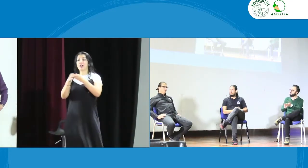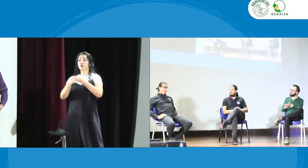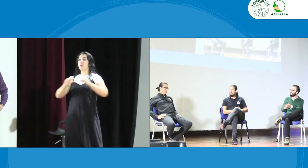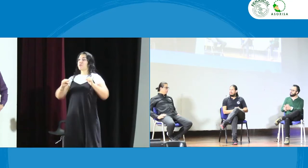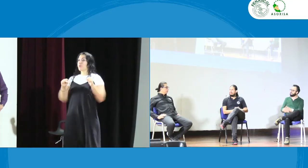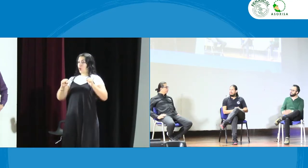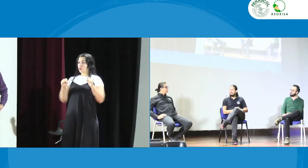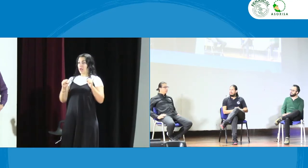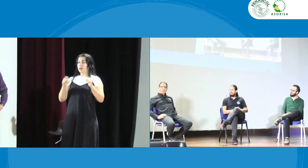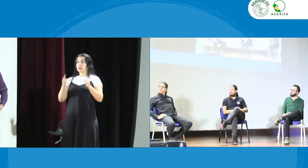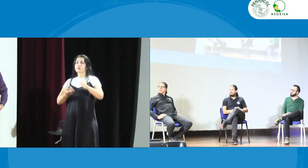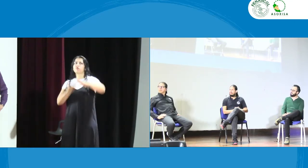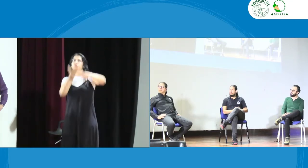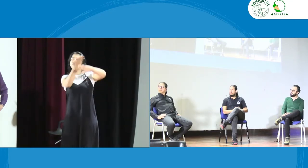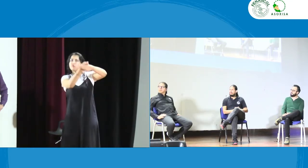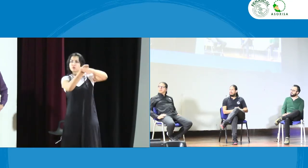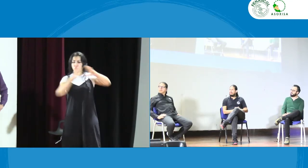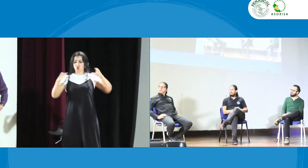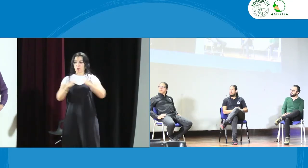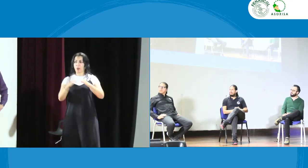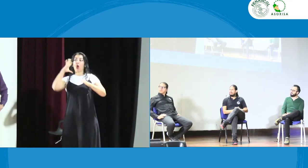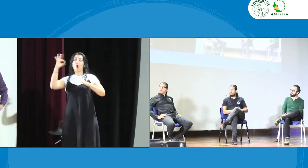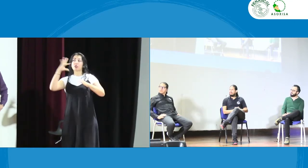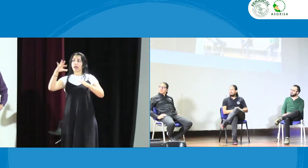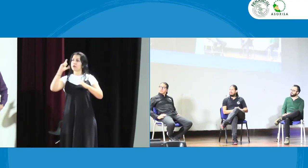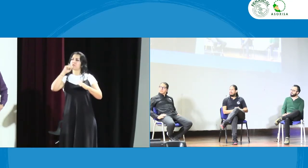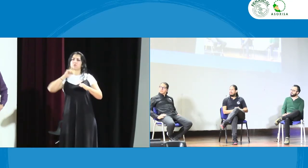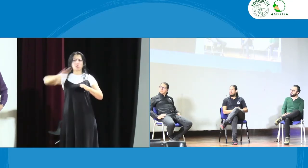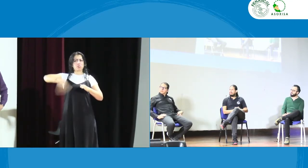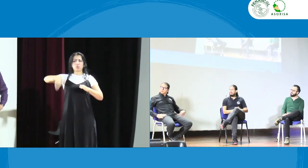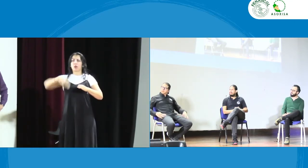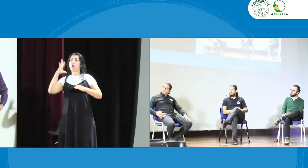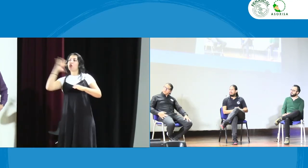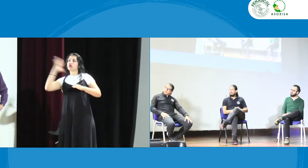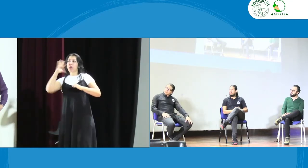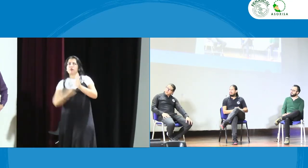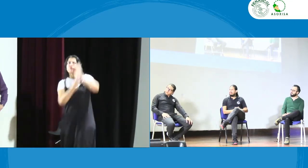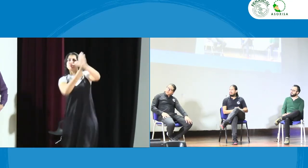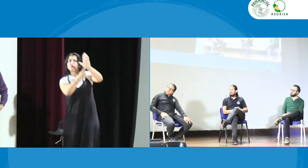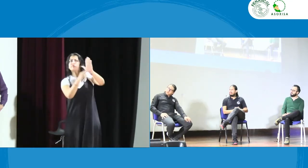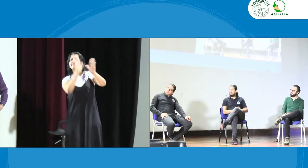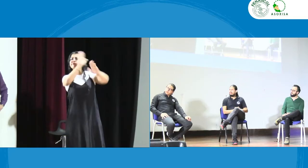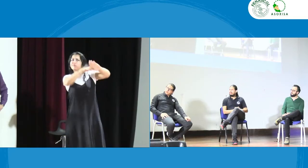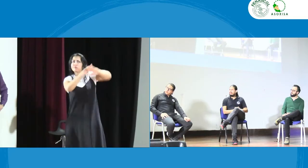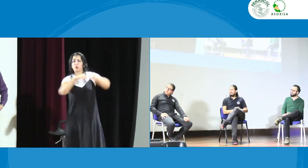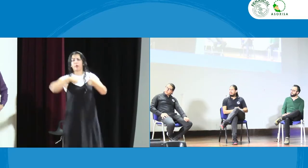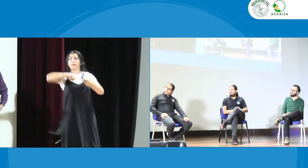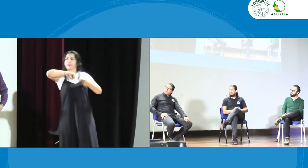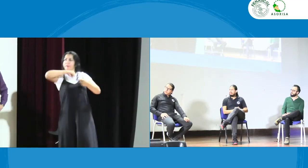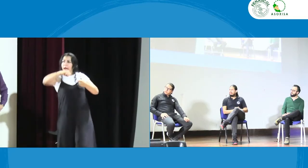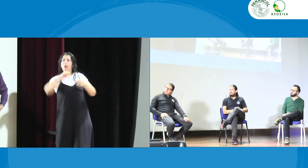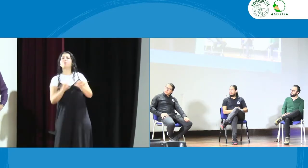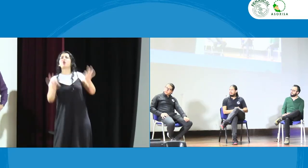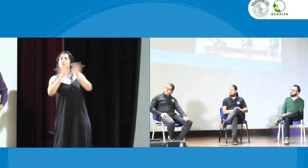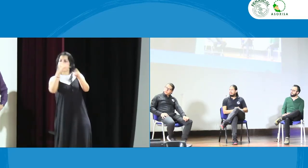si es la comunidad sorda o los intérpretes porque desde Bogotá desde la asociación se hizo una solicitud